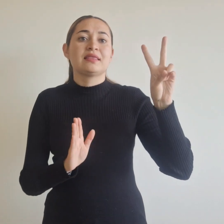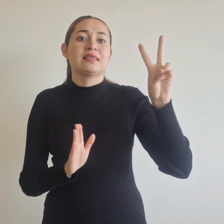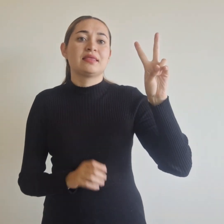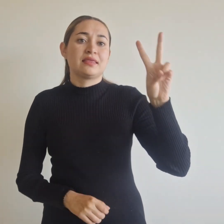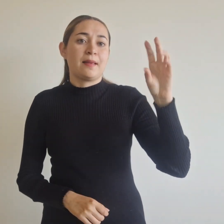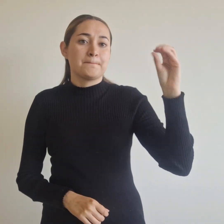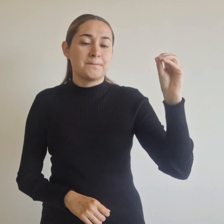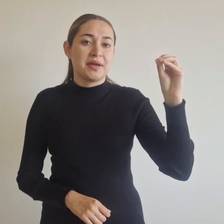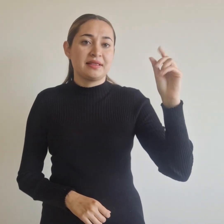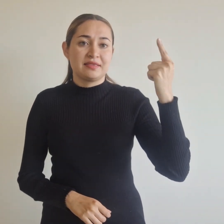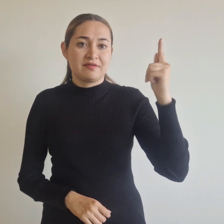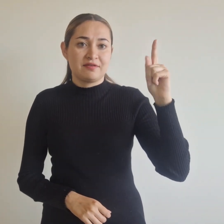2023.